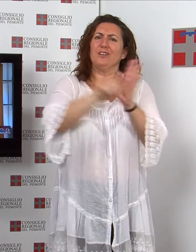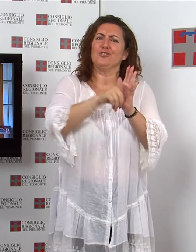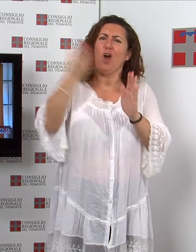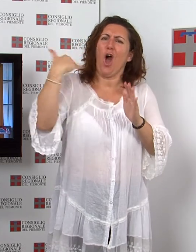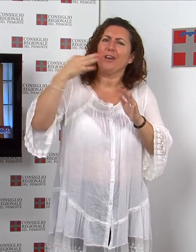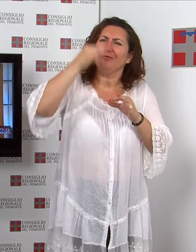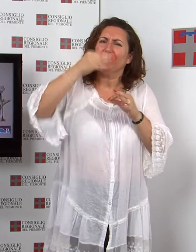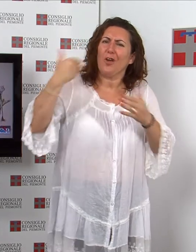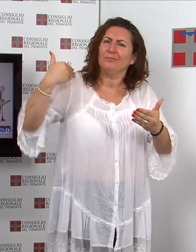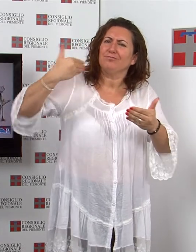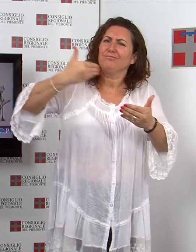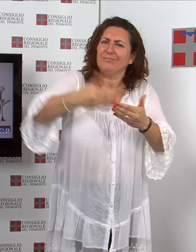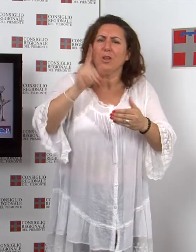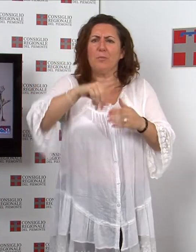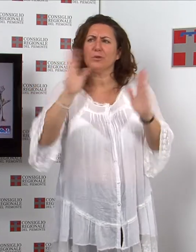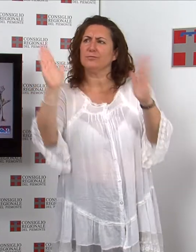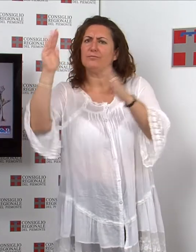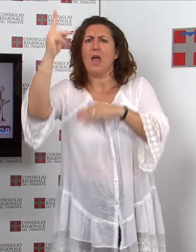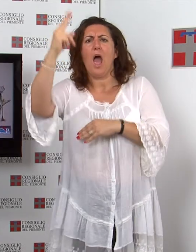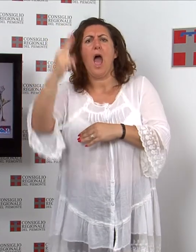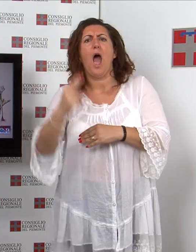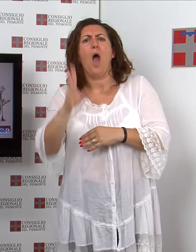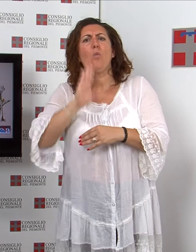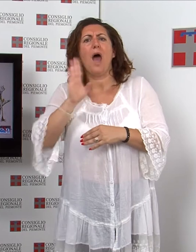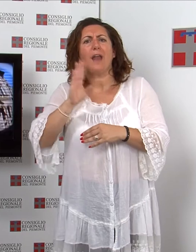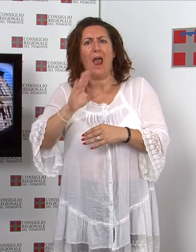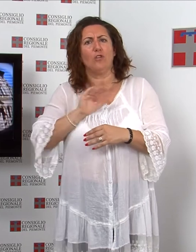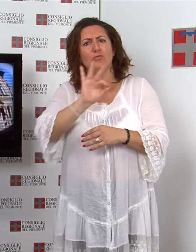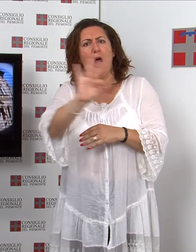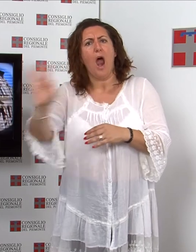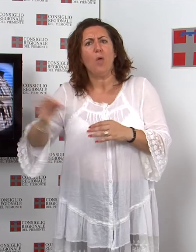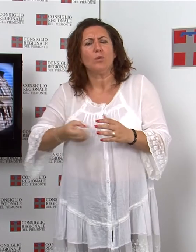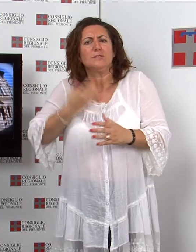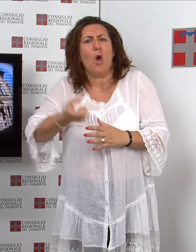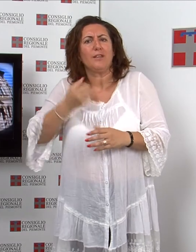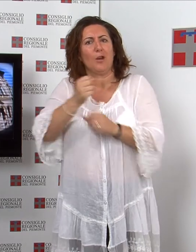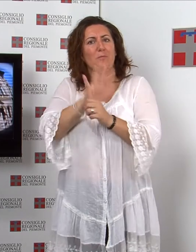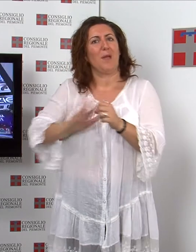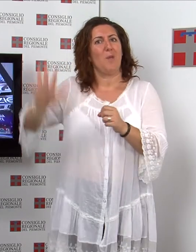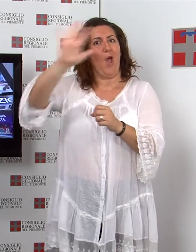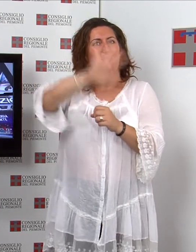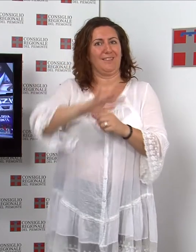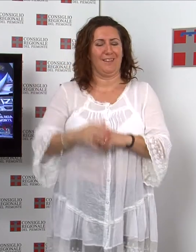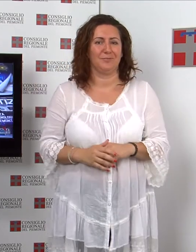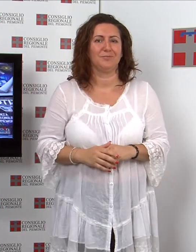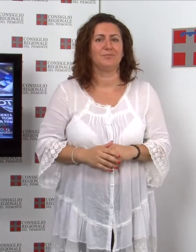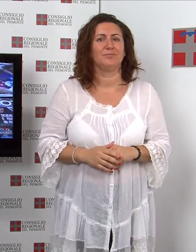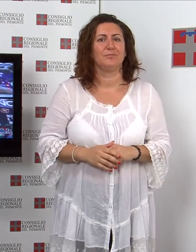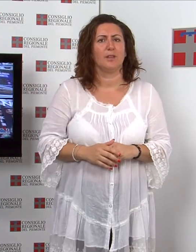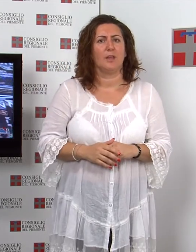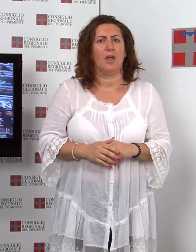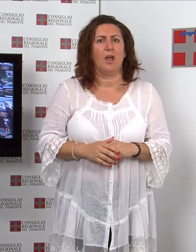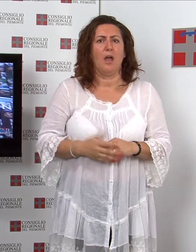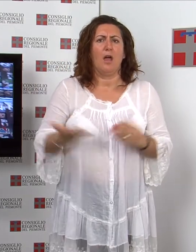illustrazioni ad acquarello di alcune iri spontanee del Piemonte Realtà aumentata Non più pagine